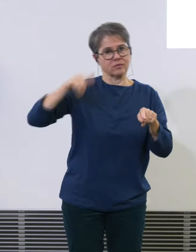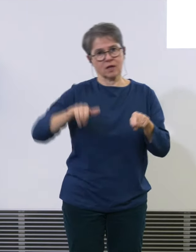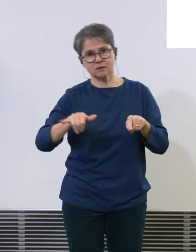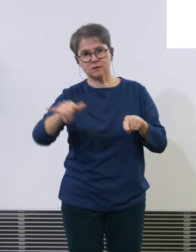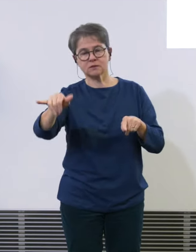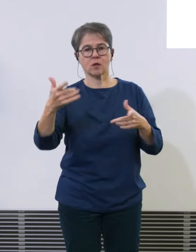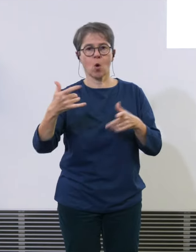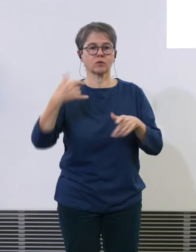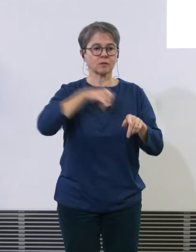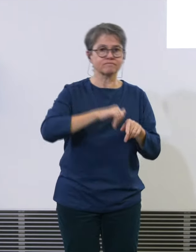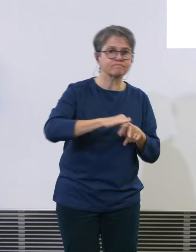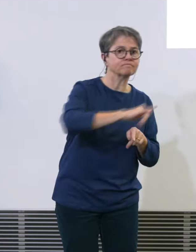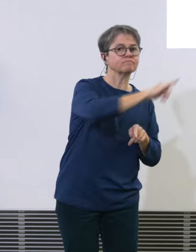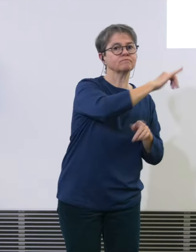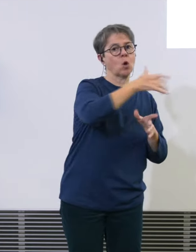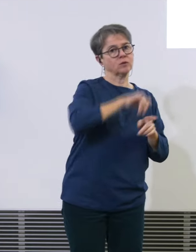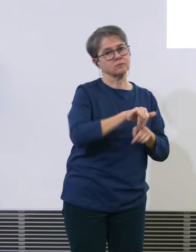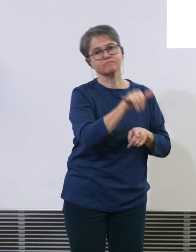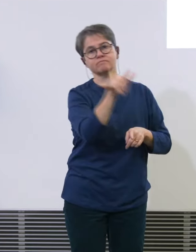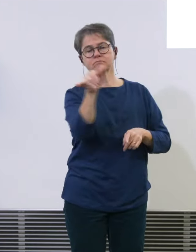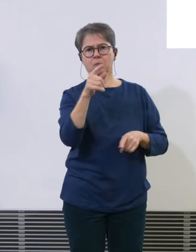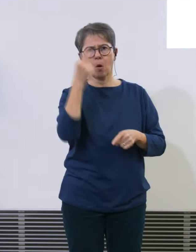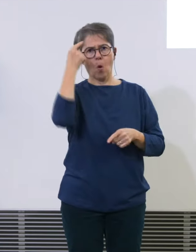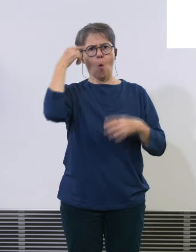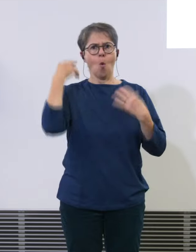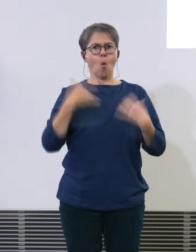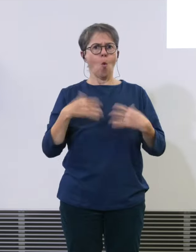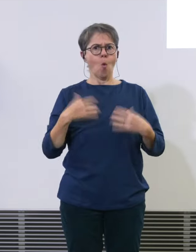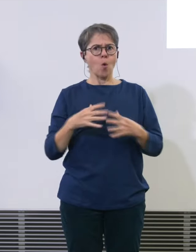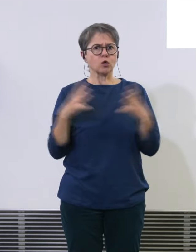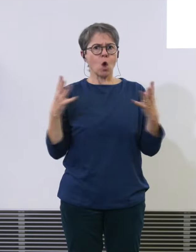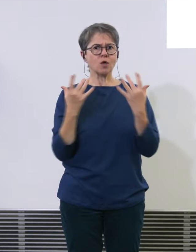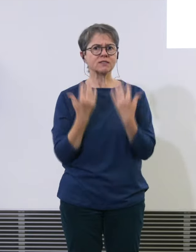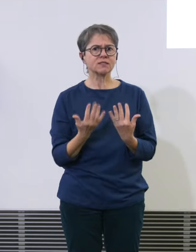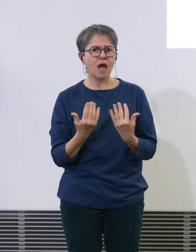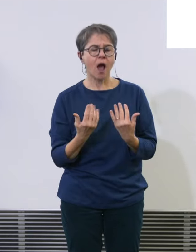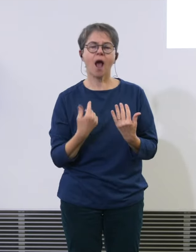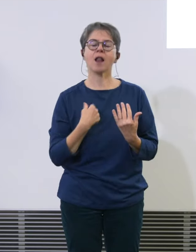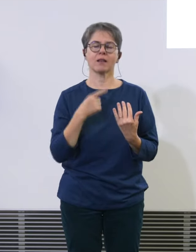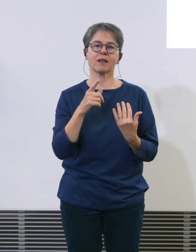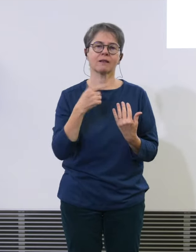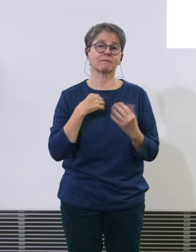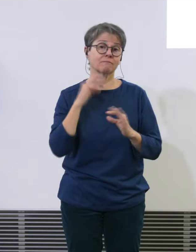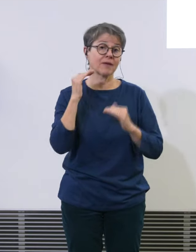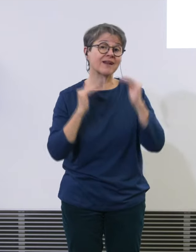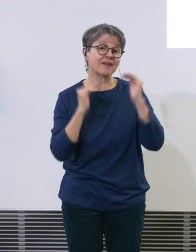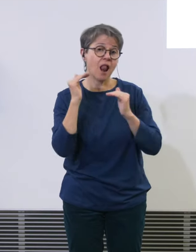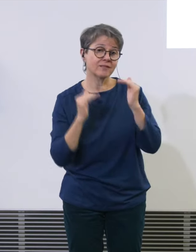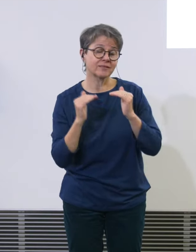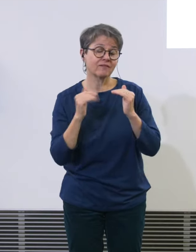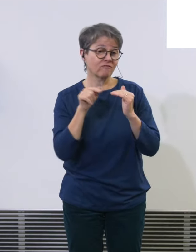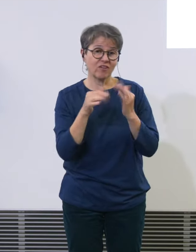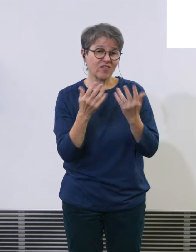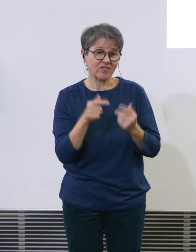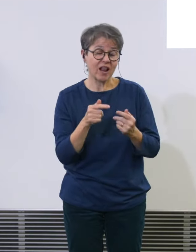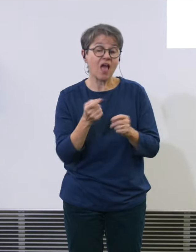Und wenn Sie finden, das ist eine grosse Zahl, ich will das einfach relativieren, das sind zwei Prozent von den Gesamtflugbewegungen.